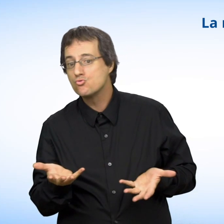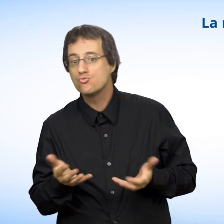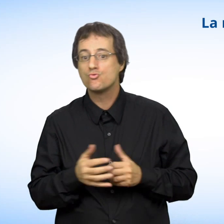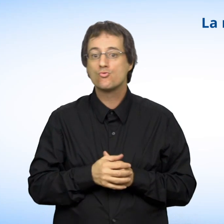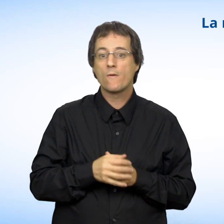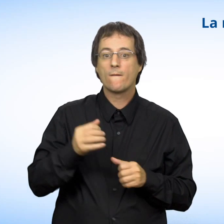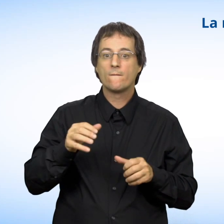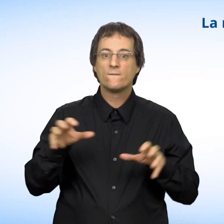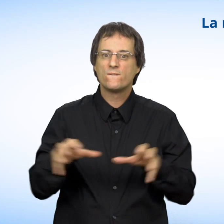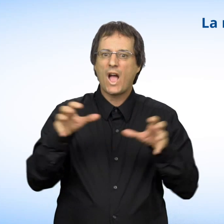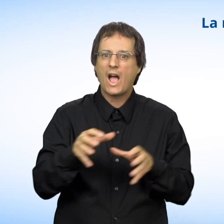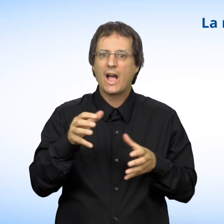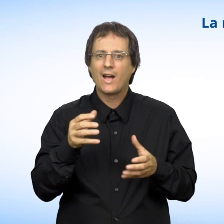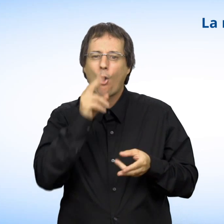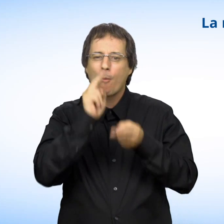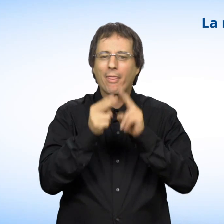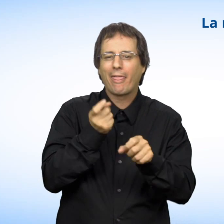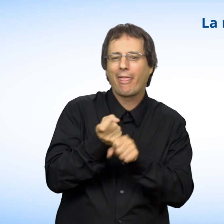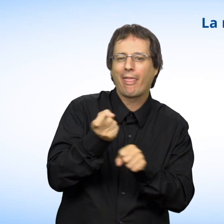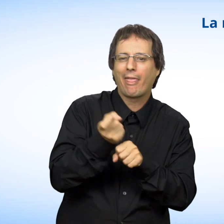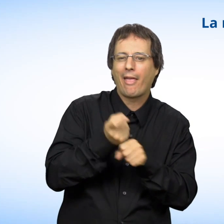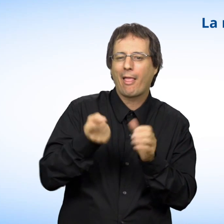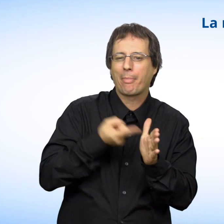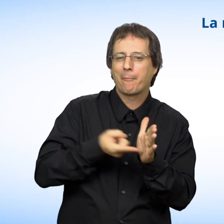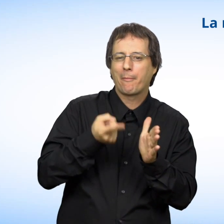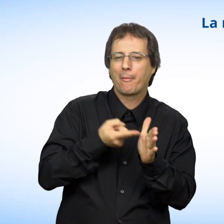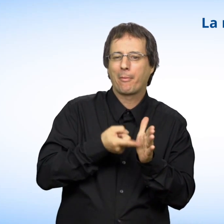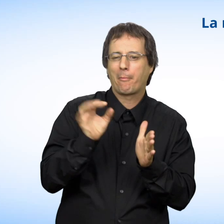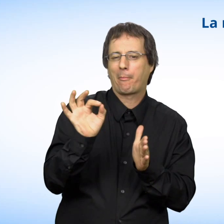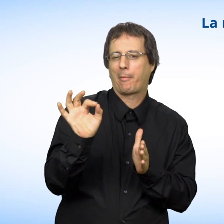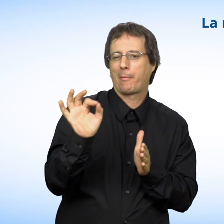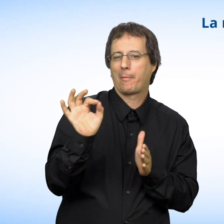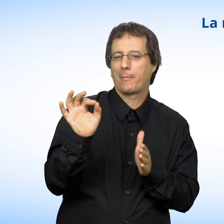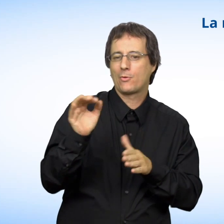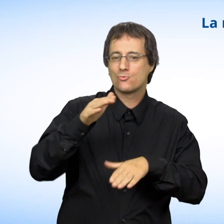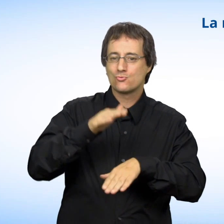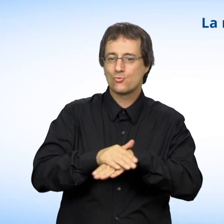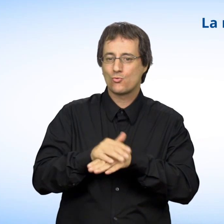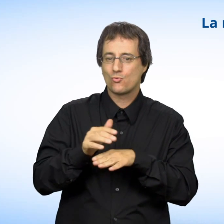ou faire des plaisanteries répétées et offensantes sur la couleur de votre peau.